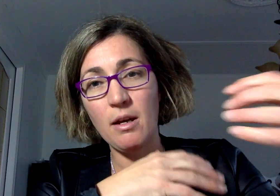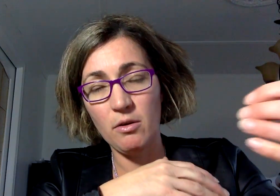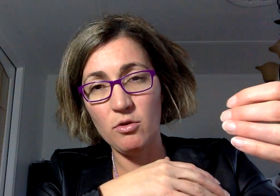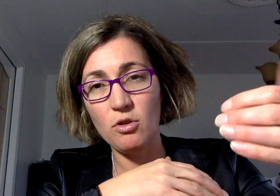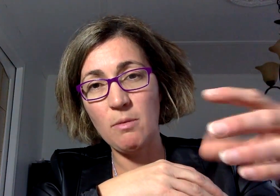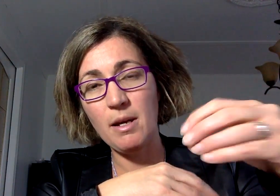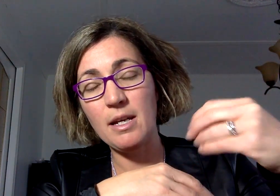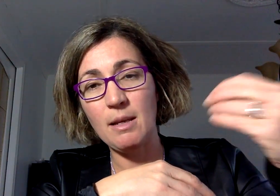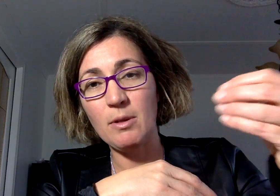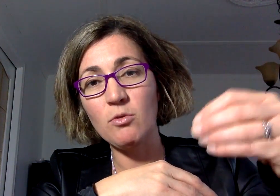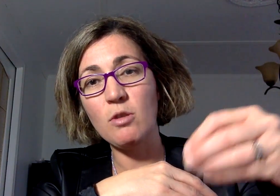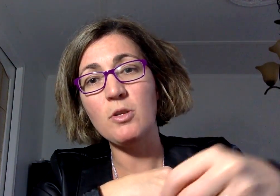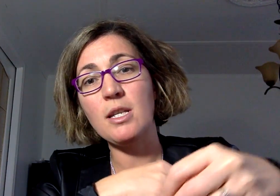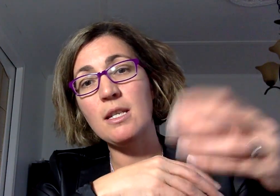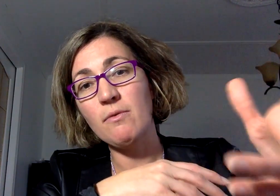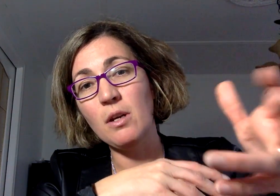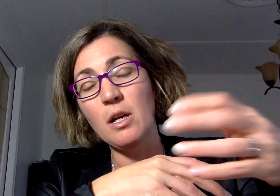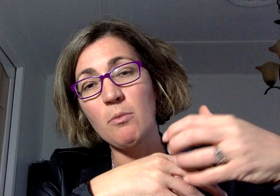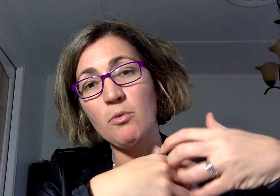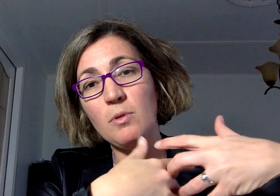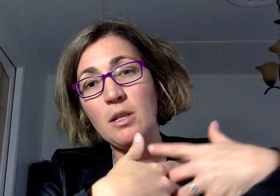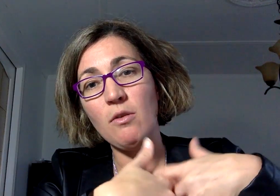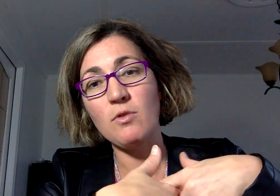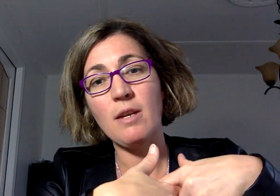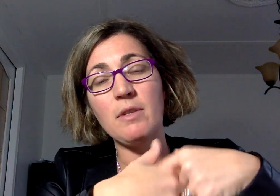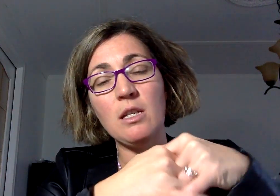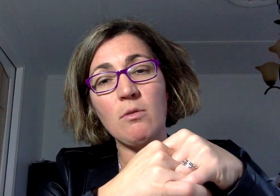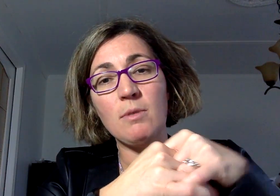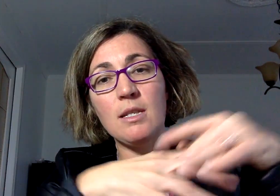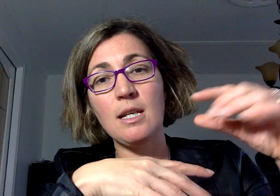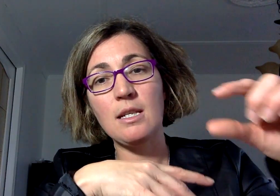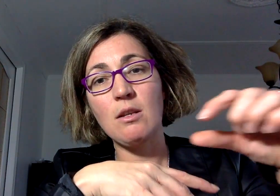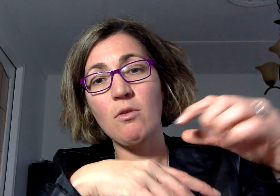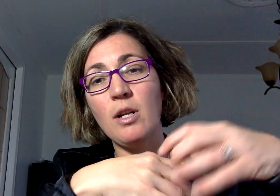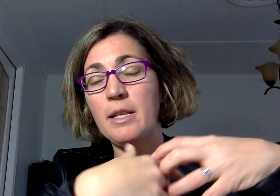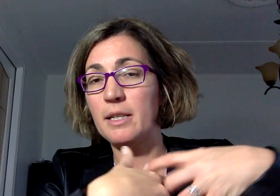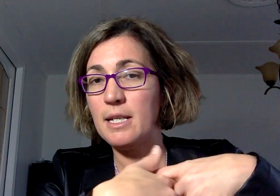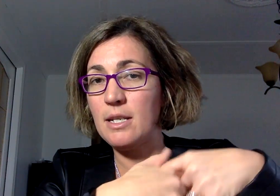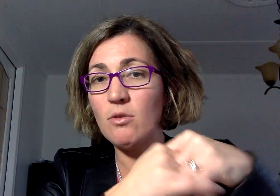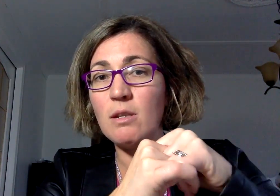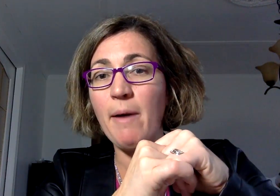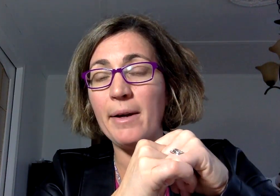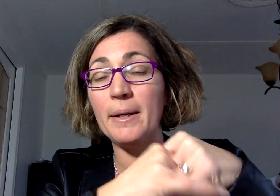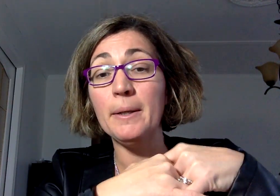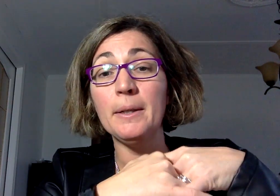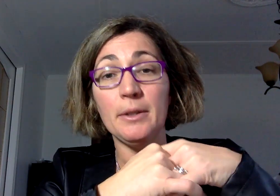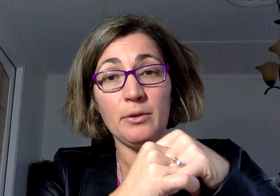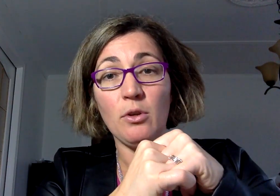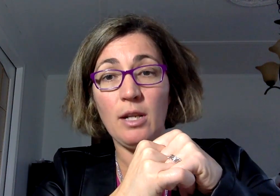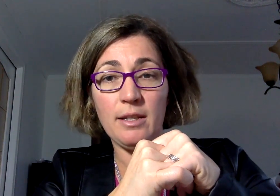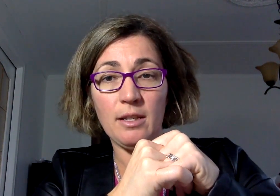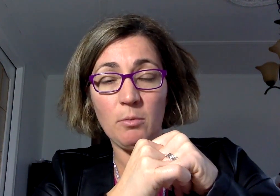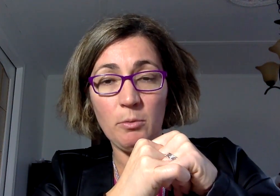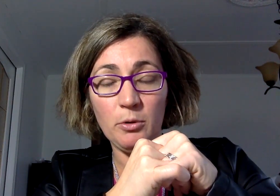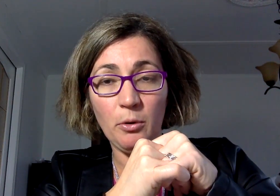justement, établir nos objectifs. Puis, vous aviez une petite section de la dernière section qui parlait de la technique Pomodoro.